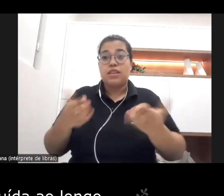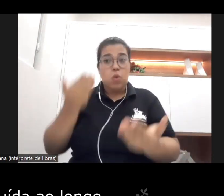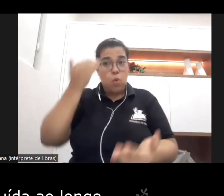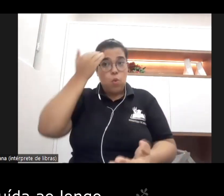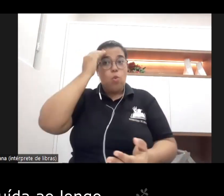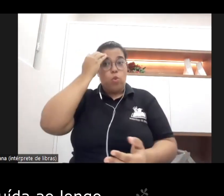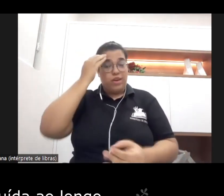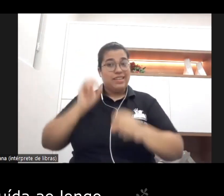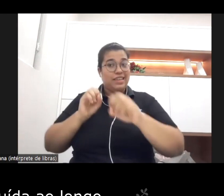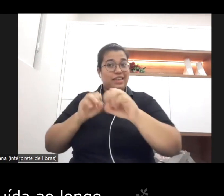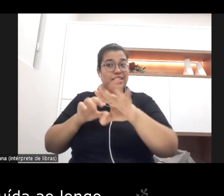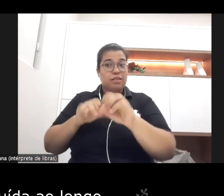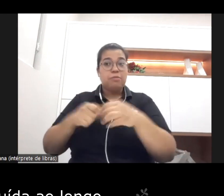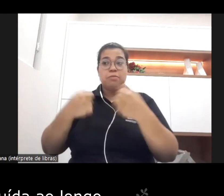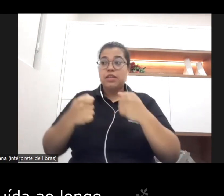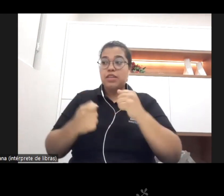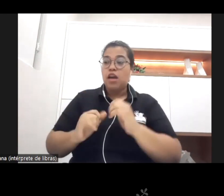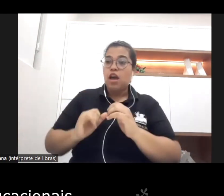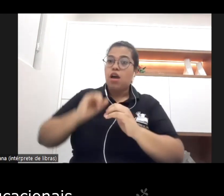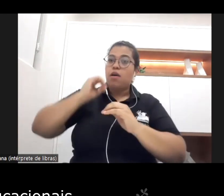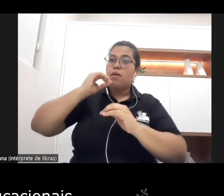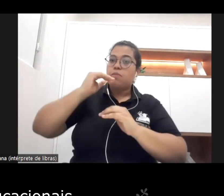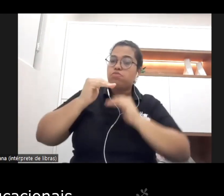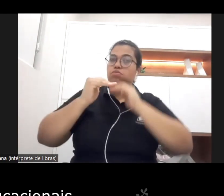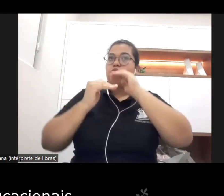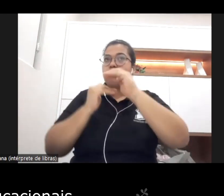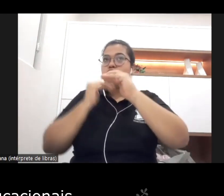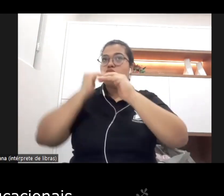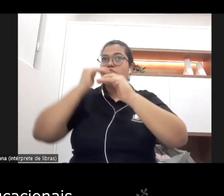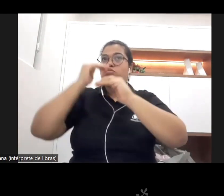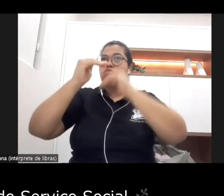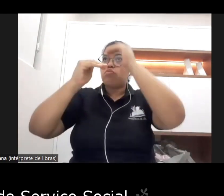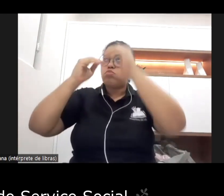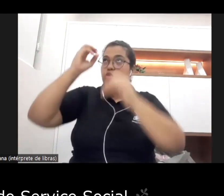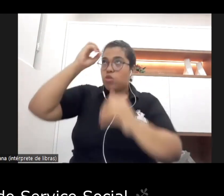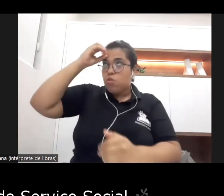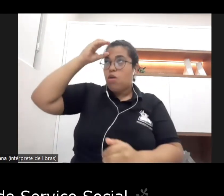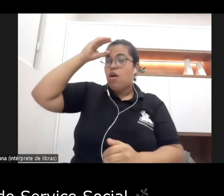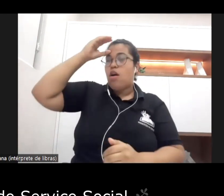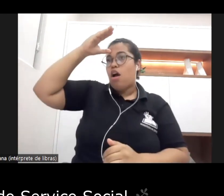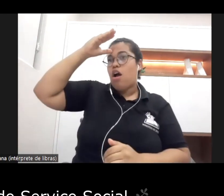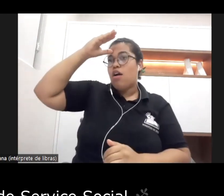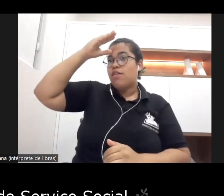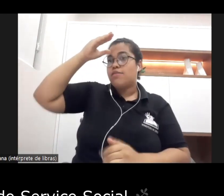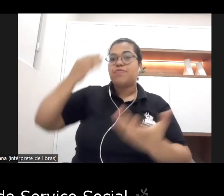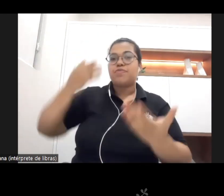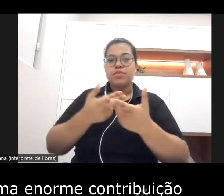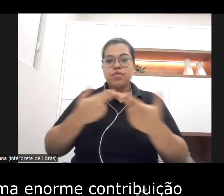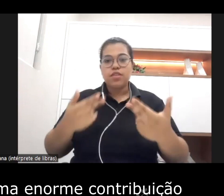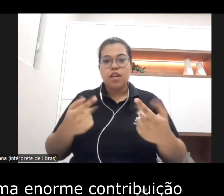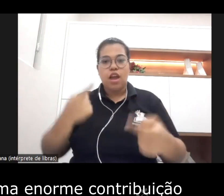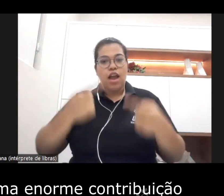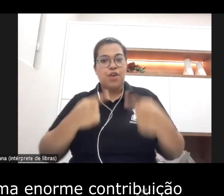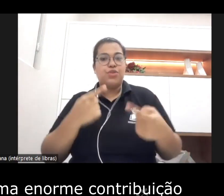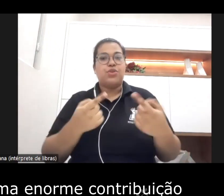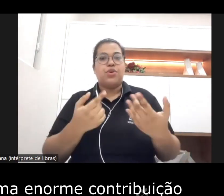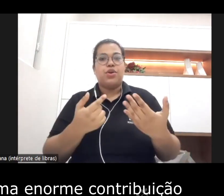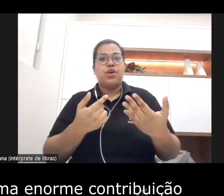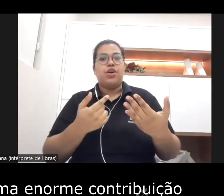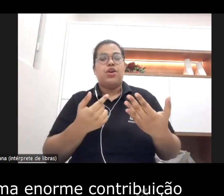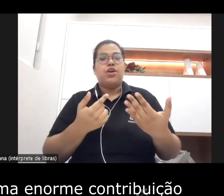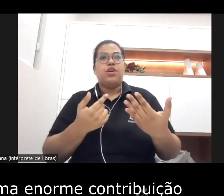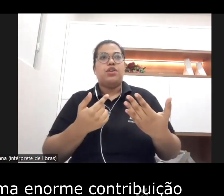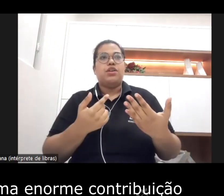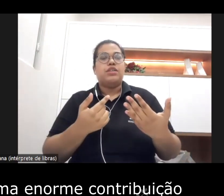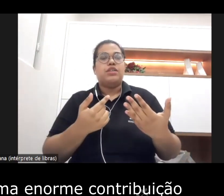construída ao longo das lutas educacionais ela não é exclusiva do serviço social mas o serviço social tem uma